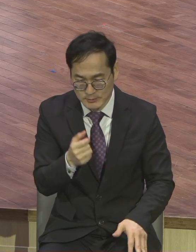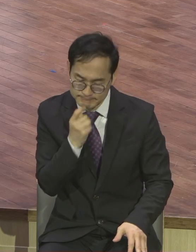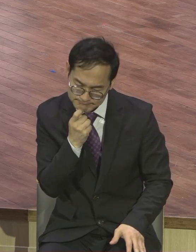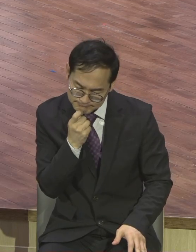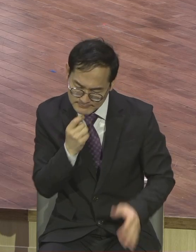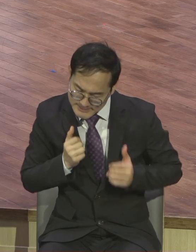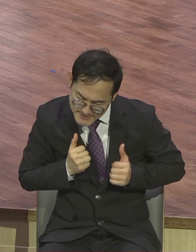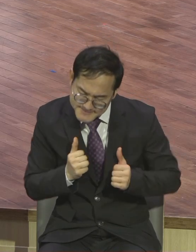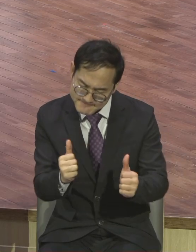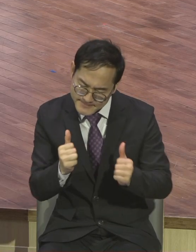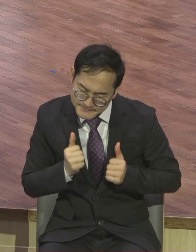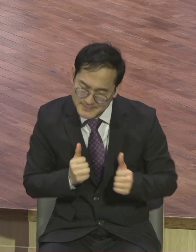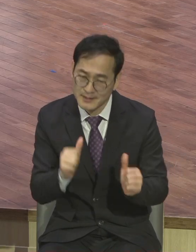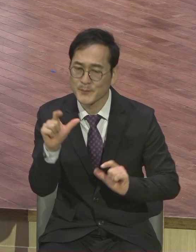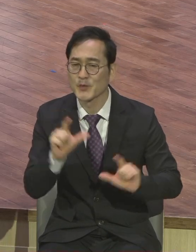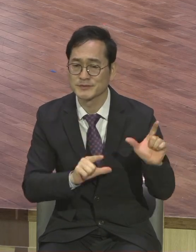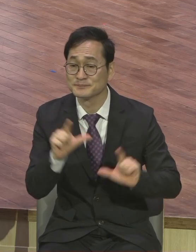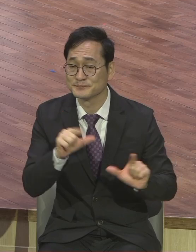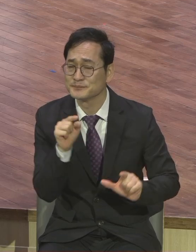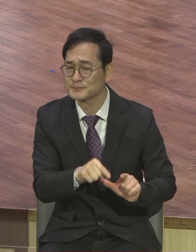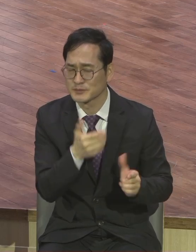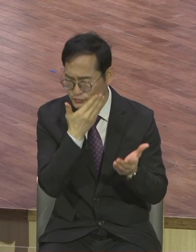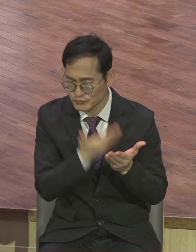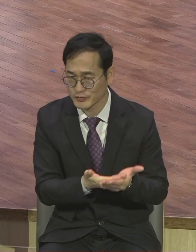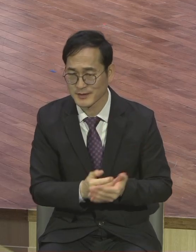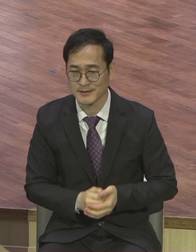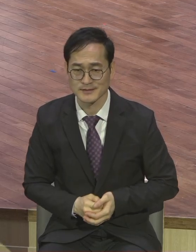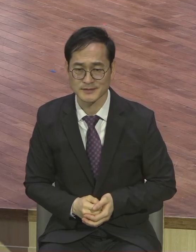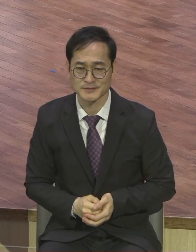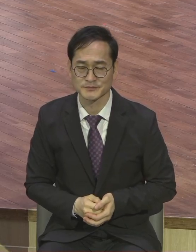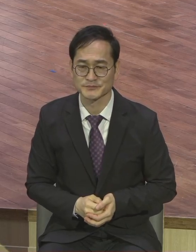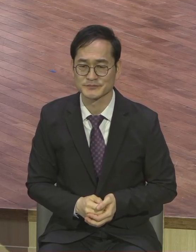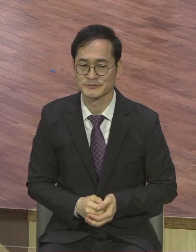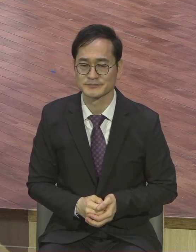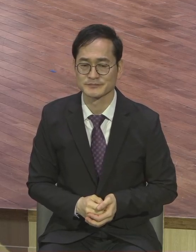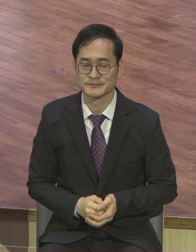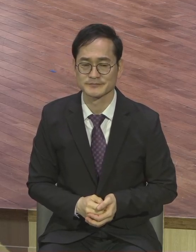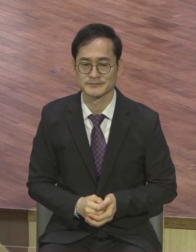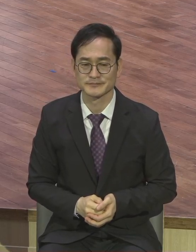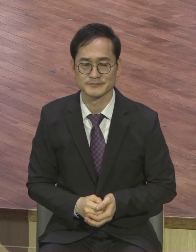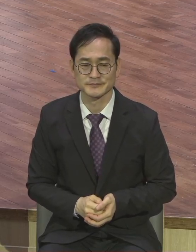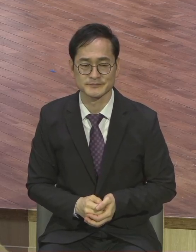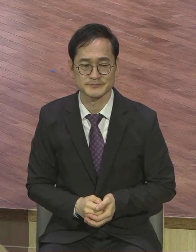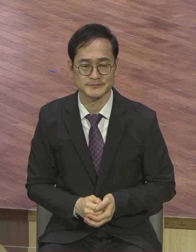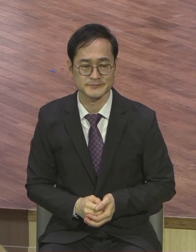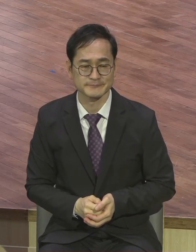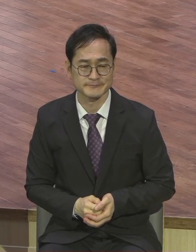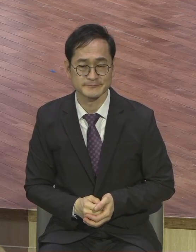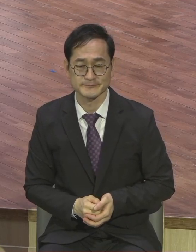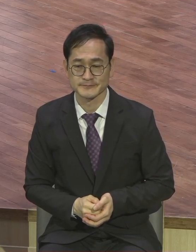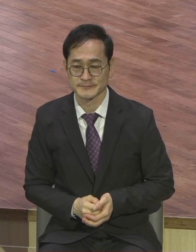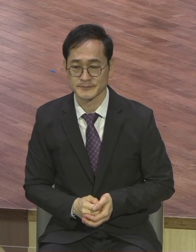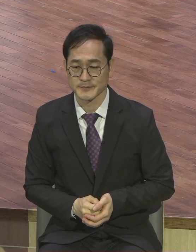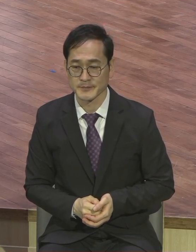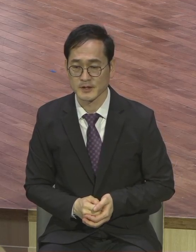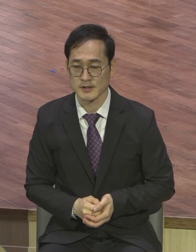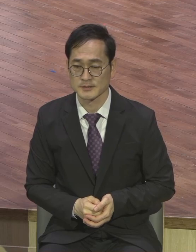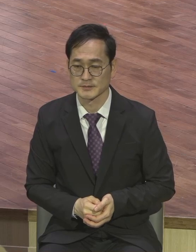우리 랩너가 되느냐가 중요한 거거든요 말씀을 잡고 우리 연계 모든 신도들 모두 다